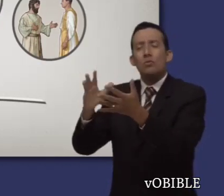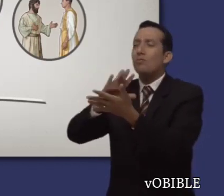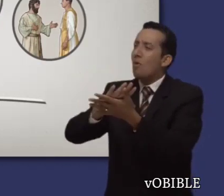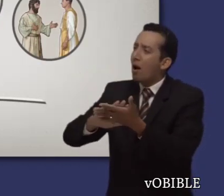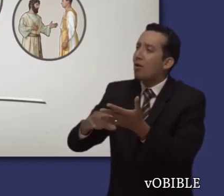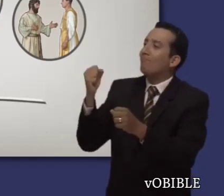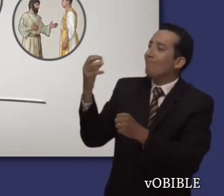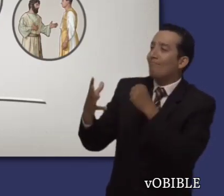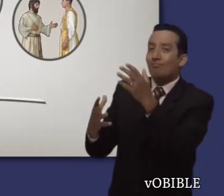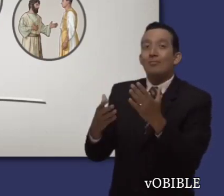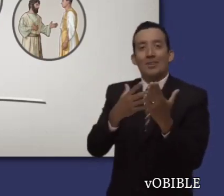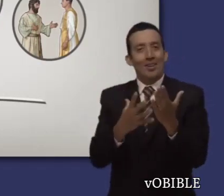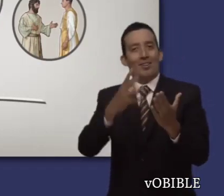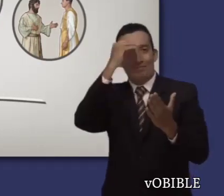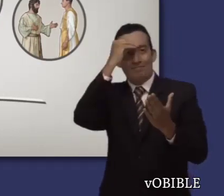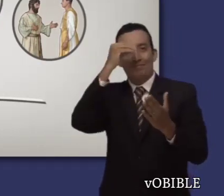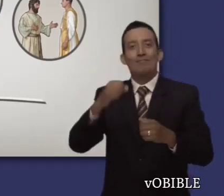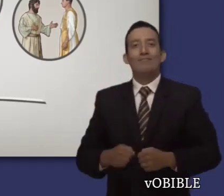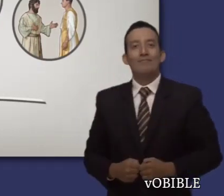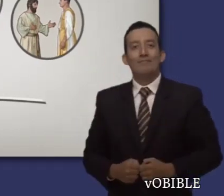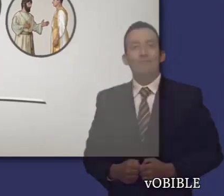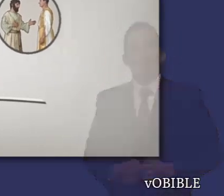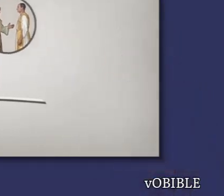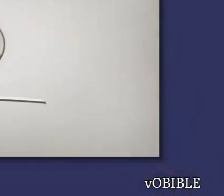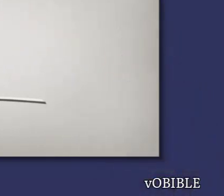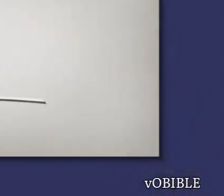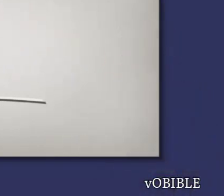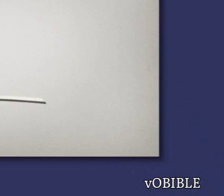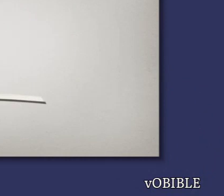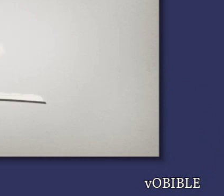cuando hablamos de las buenas noticias del reino de Dios.